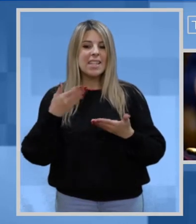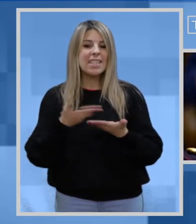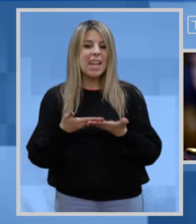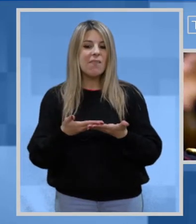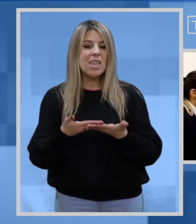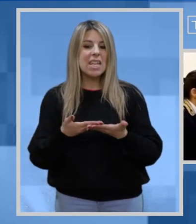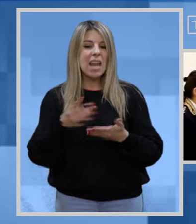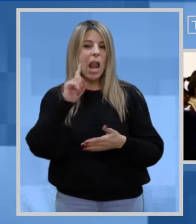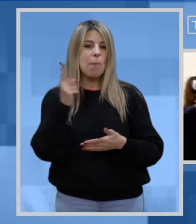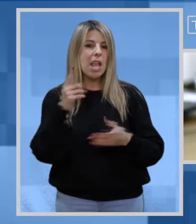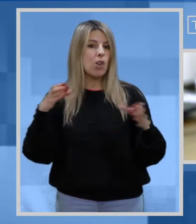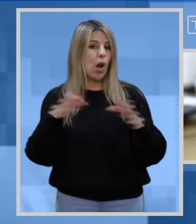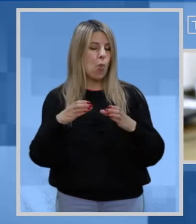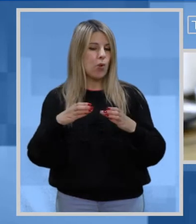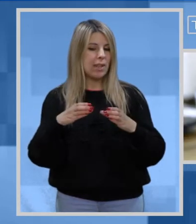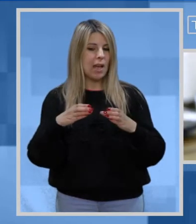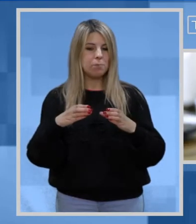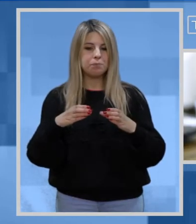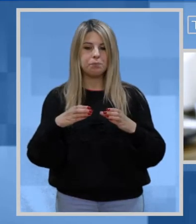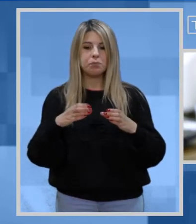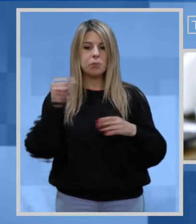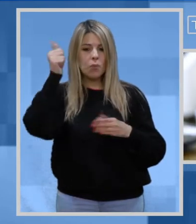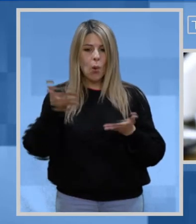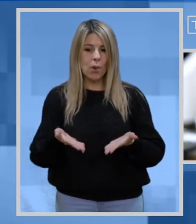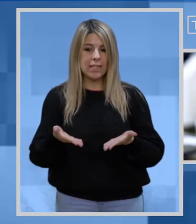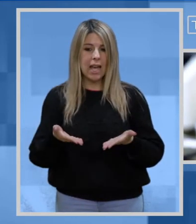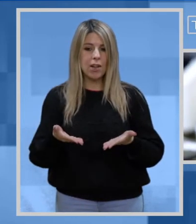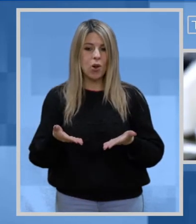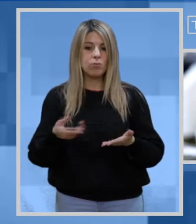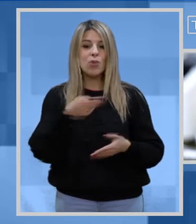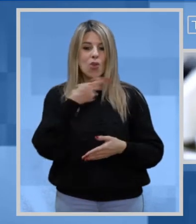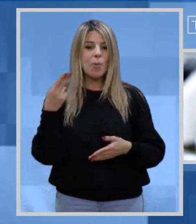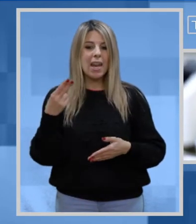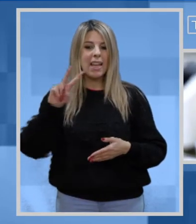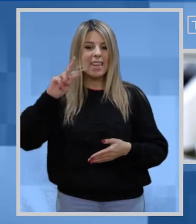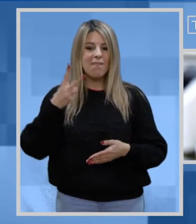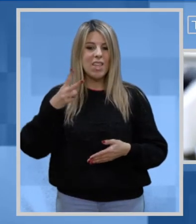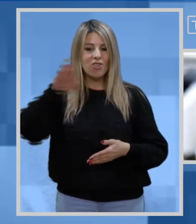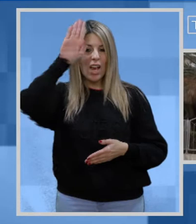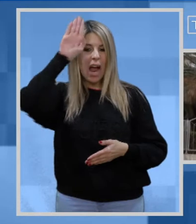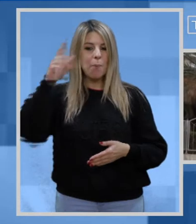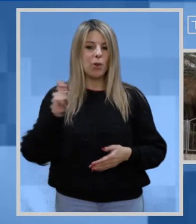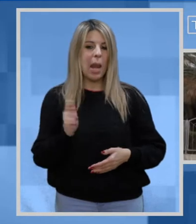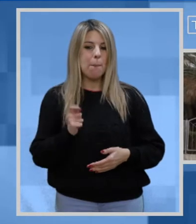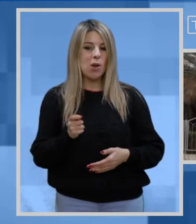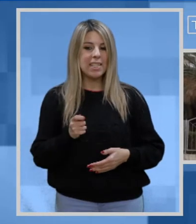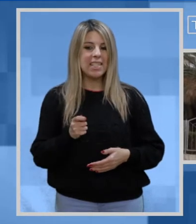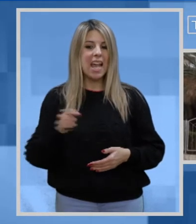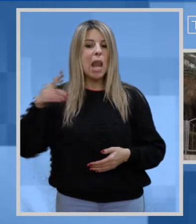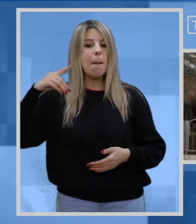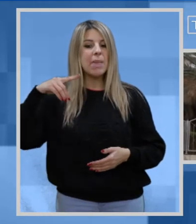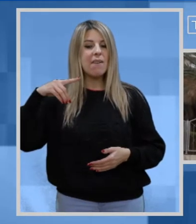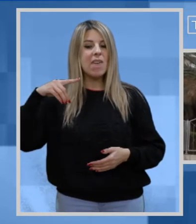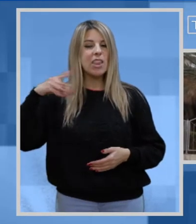comunità Quest'anno inoltre è stata nominata quale vice capo della Polizia il prefetto